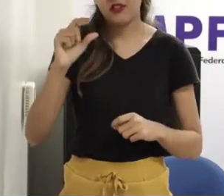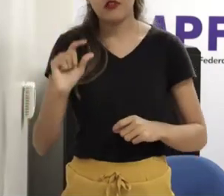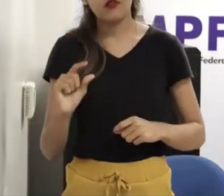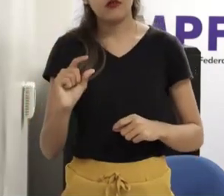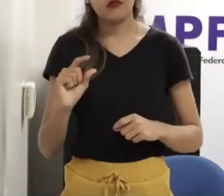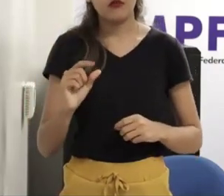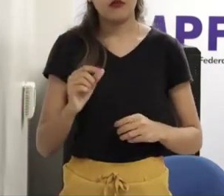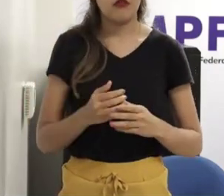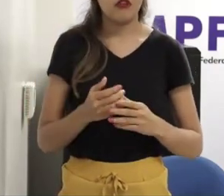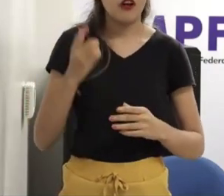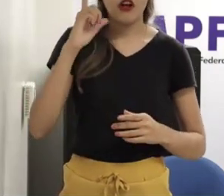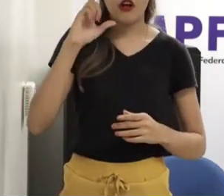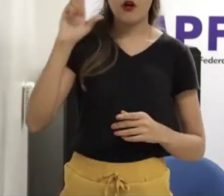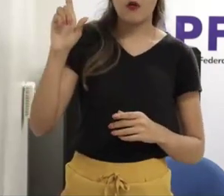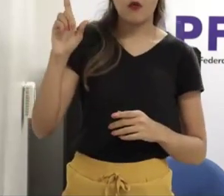isso